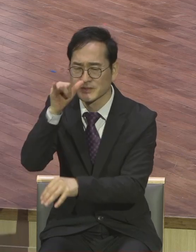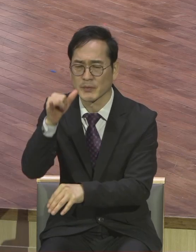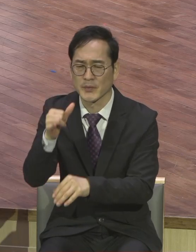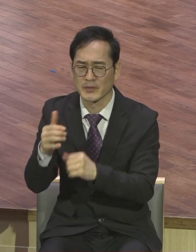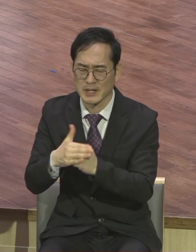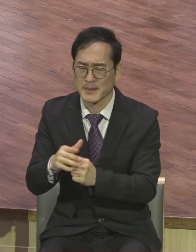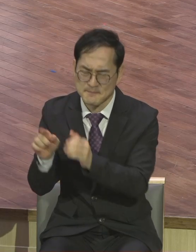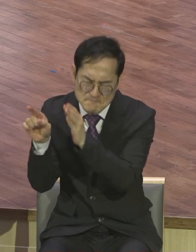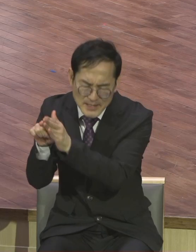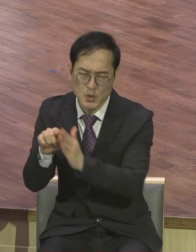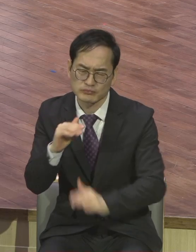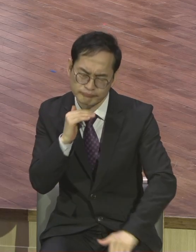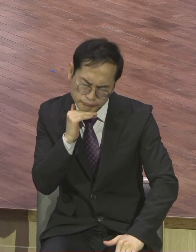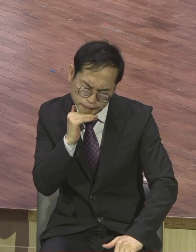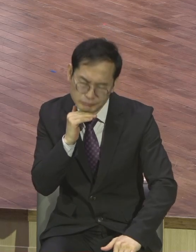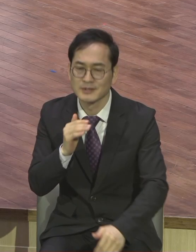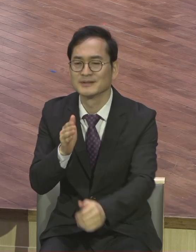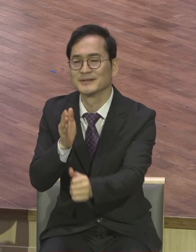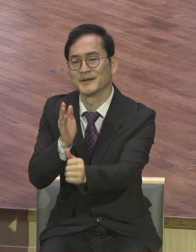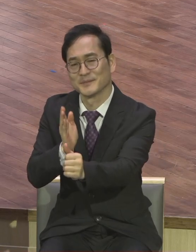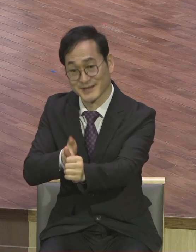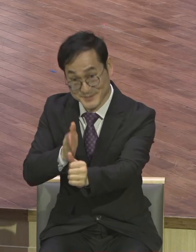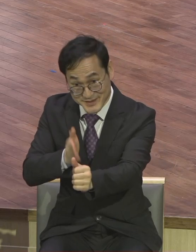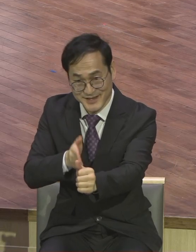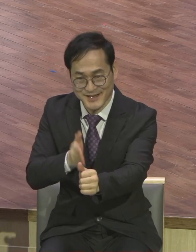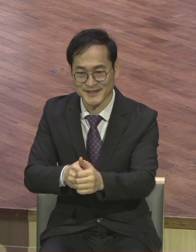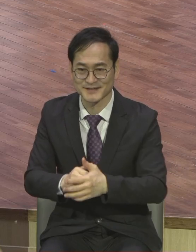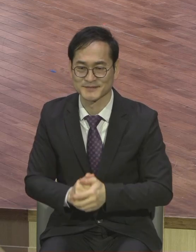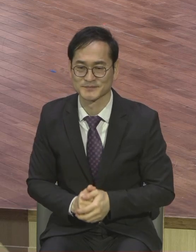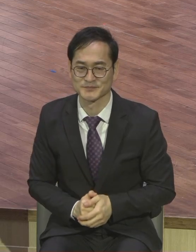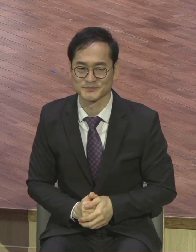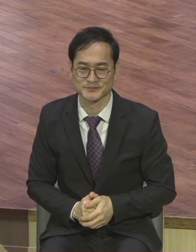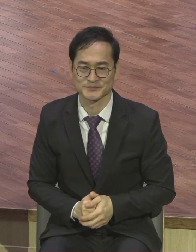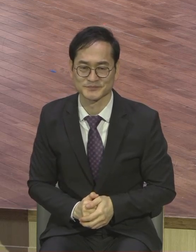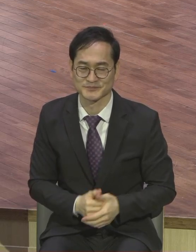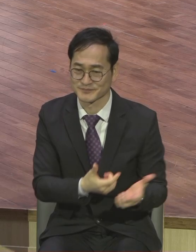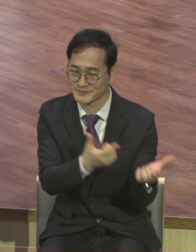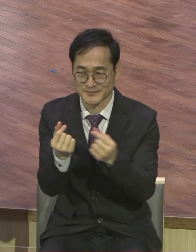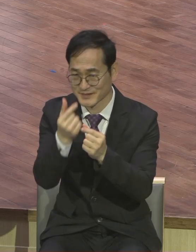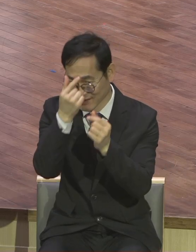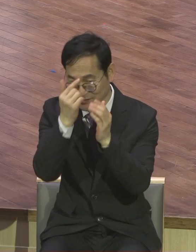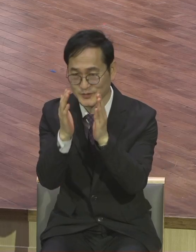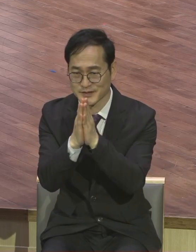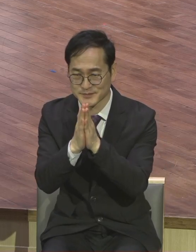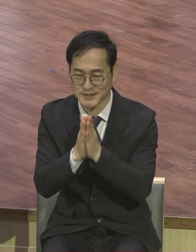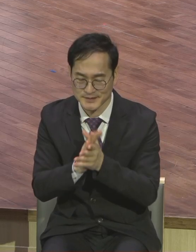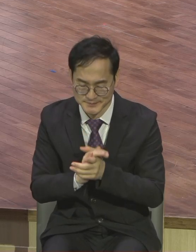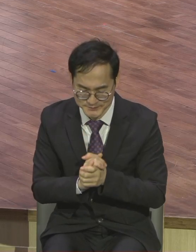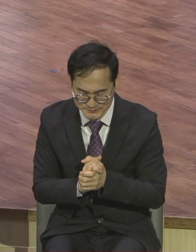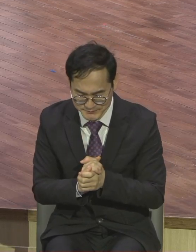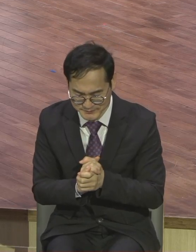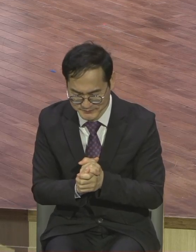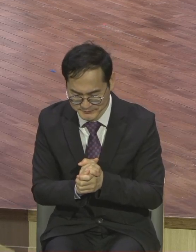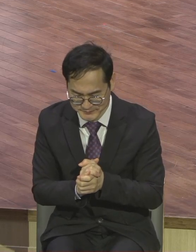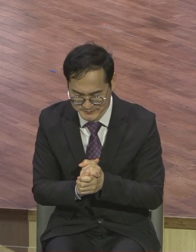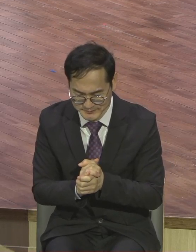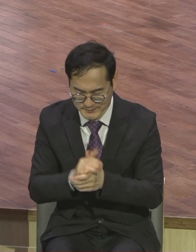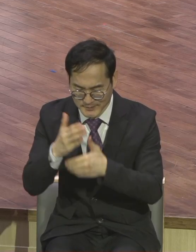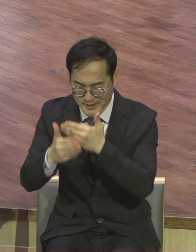영계의 모든 성도들 다 되시기를 지문을 축복합니다 기도합시다 아버지 하나님 우리 영계의 모든 성도들 오늘부터